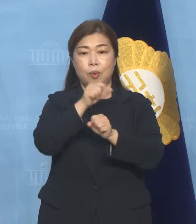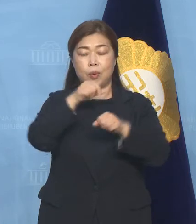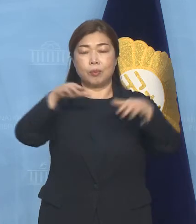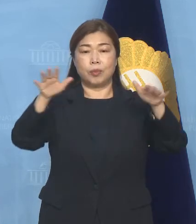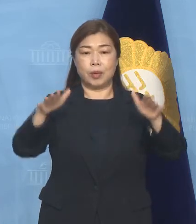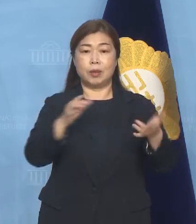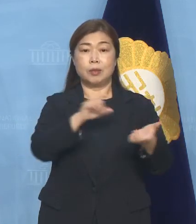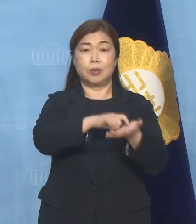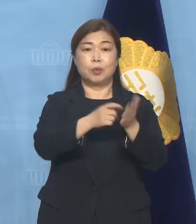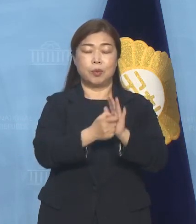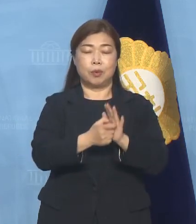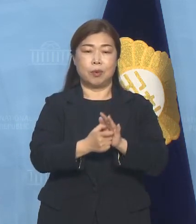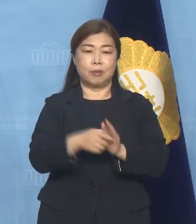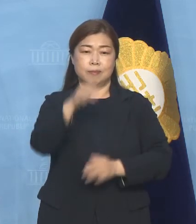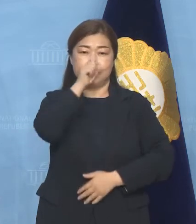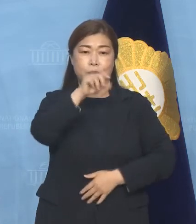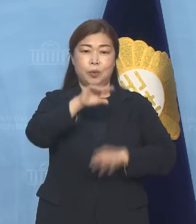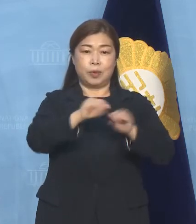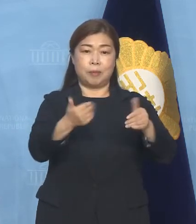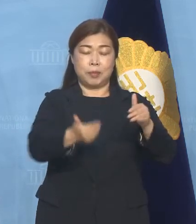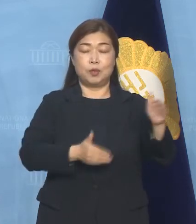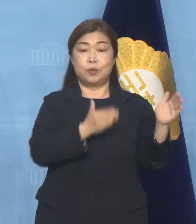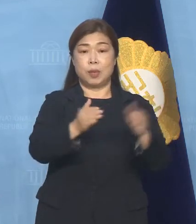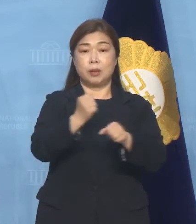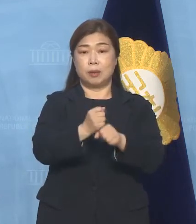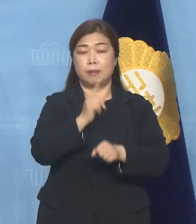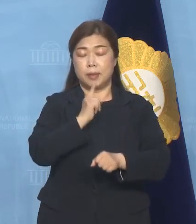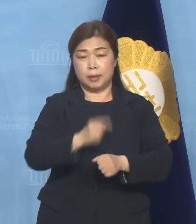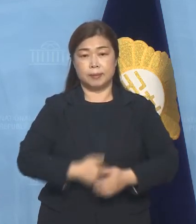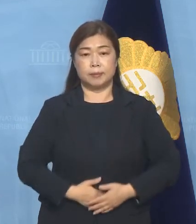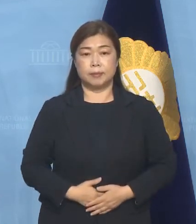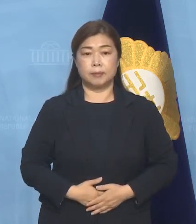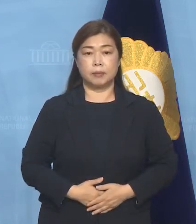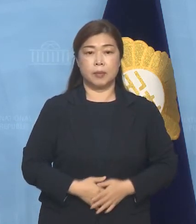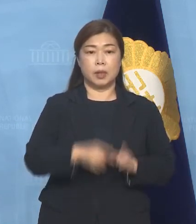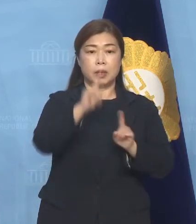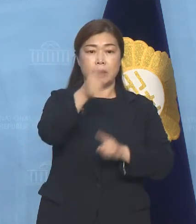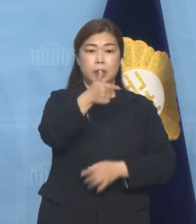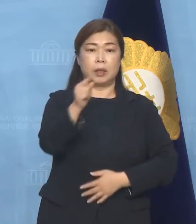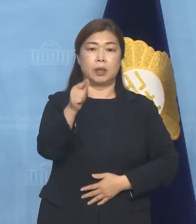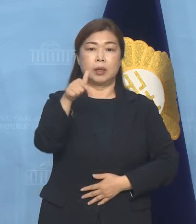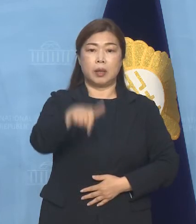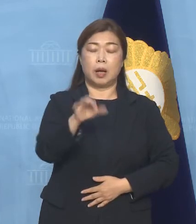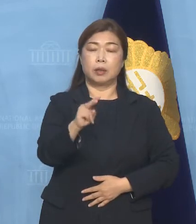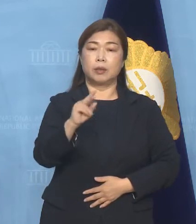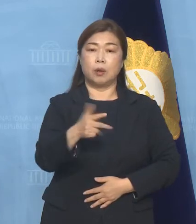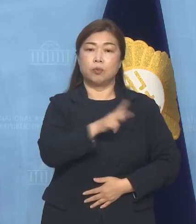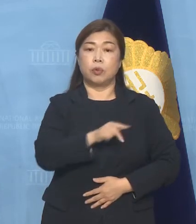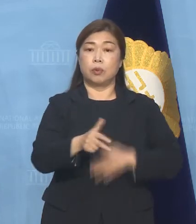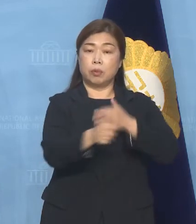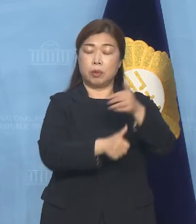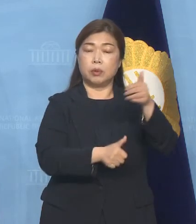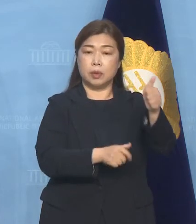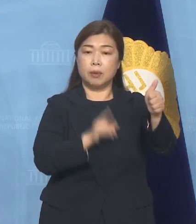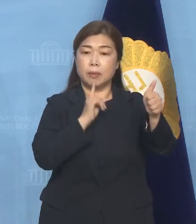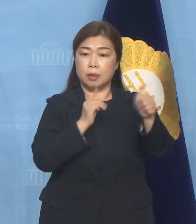노래하도록 미리 준비하자라고 말했습니다 이낙연 위원장은 비공개로 전환된 회의를 통해서